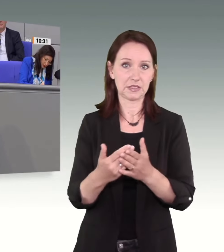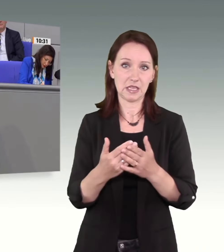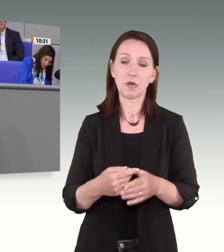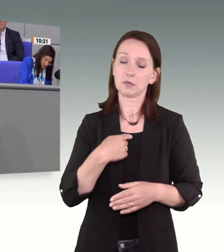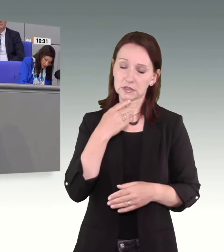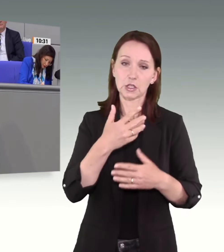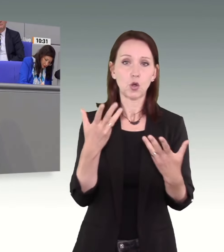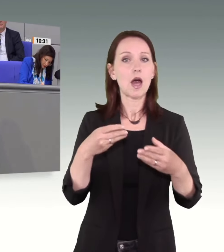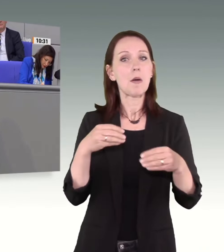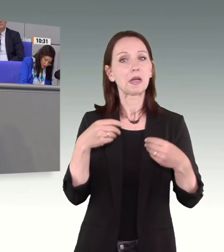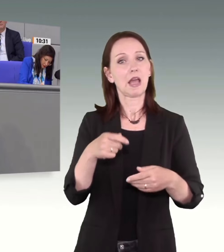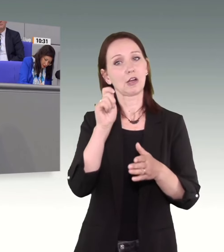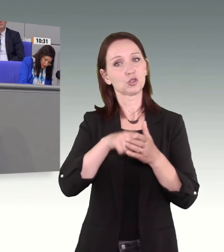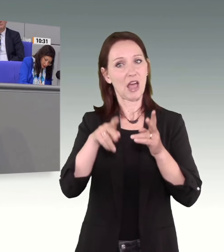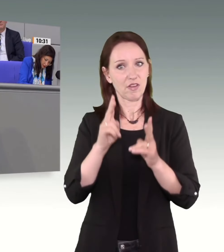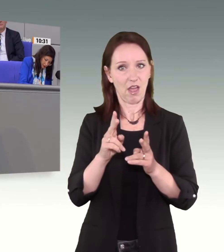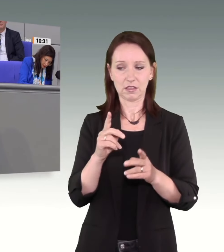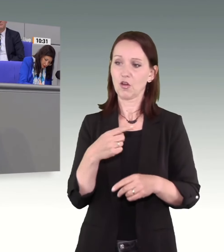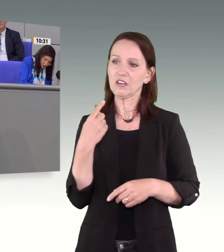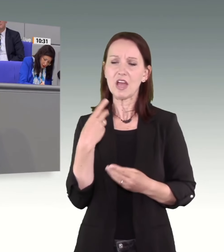Gerechtigkeitsempfinden wieder zusammenpassen.